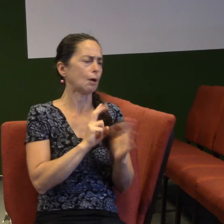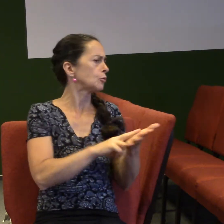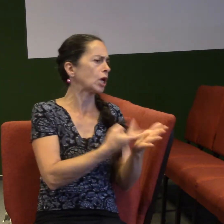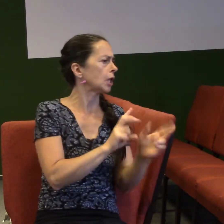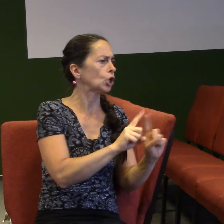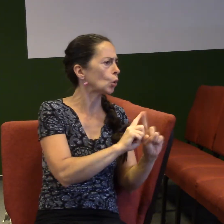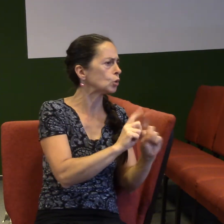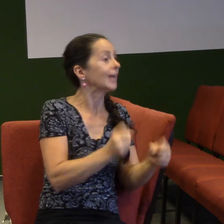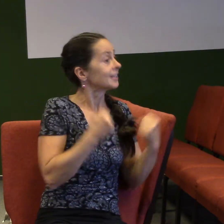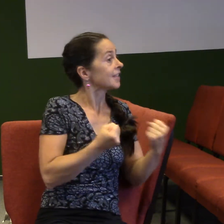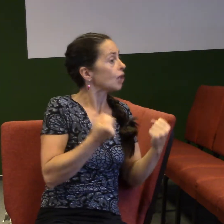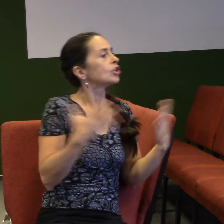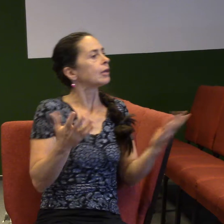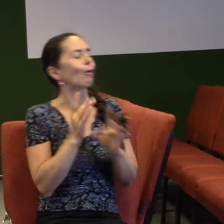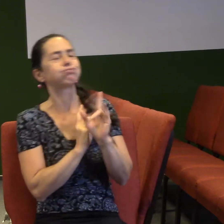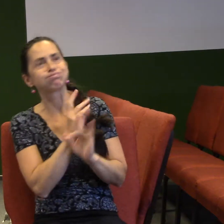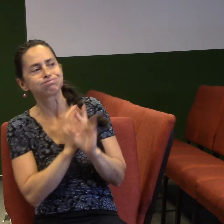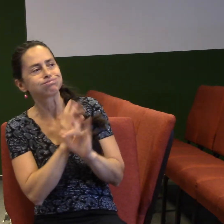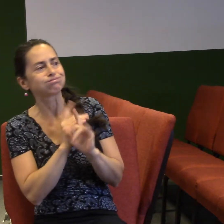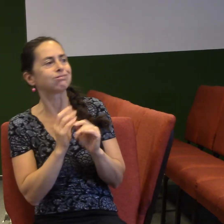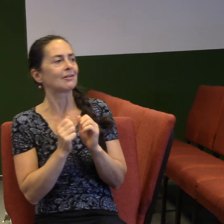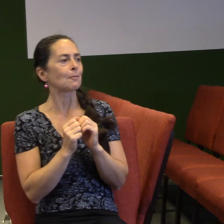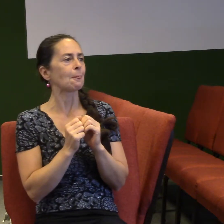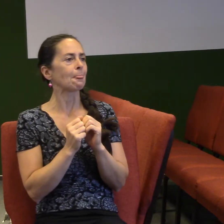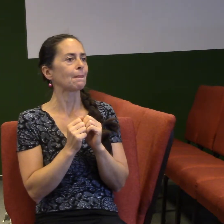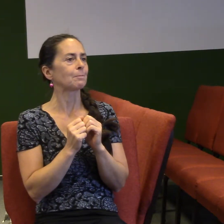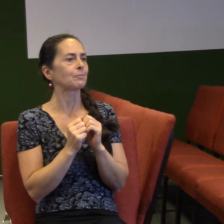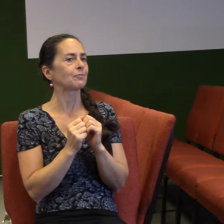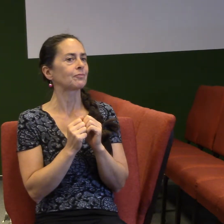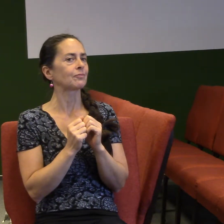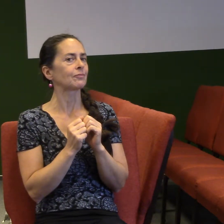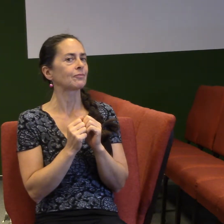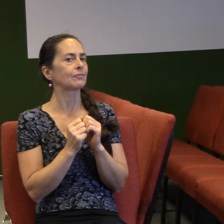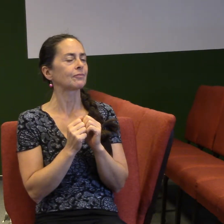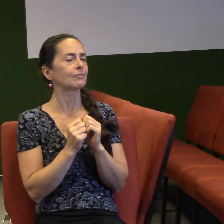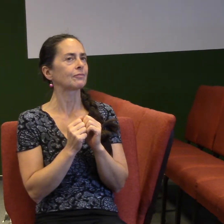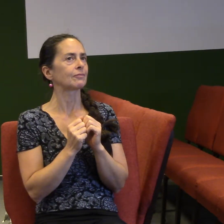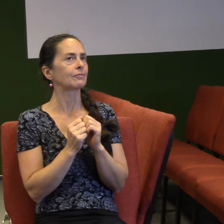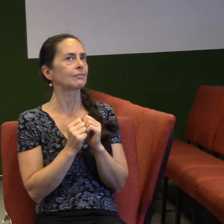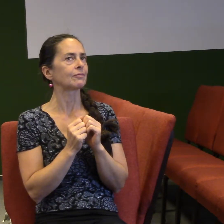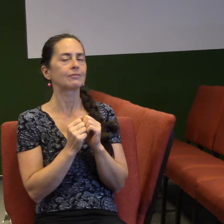a nebo dokonce jdou ještě kousíček dál. a říkají to nemám napsané